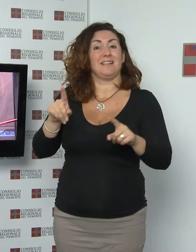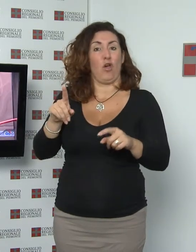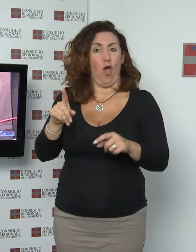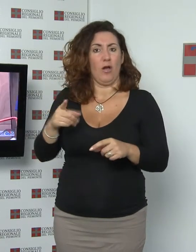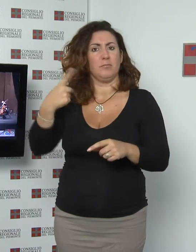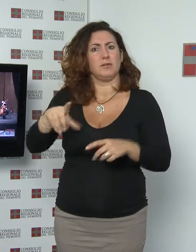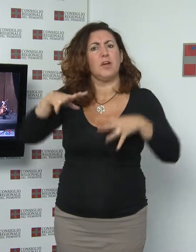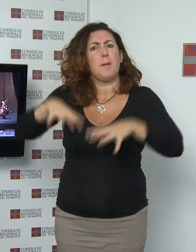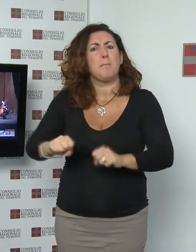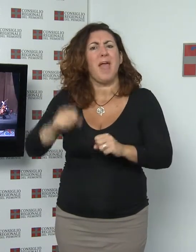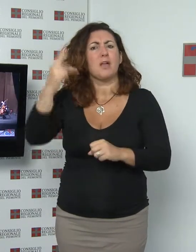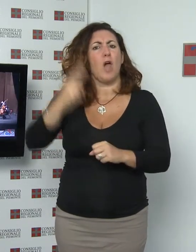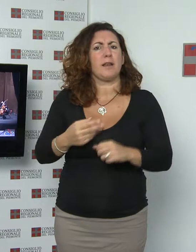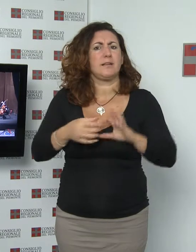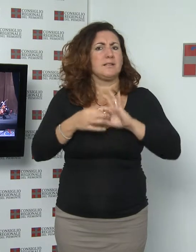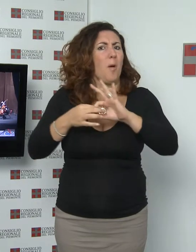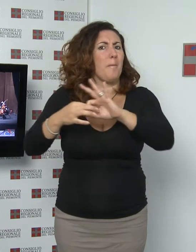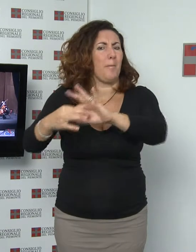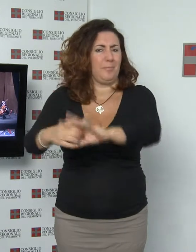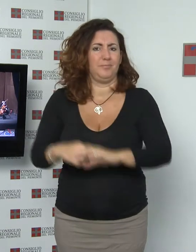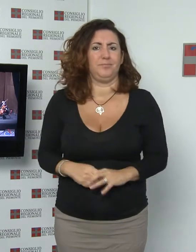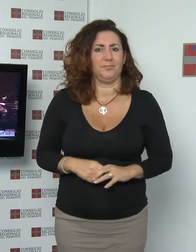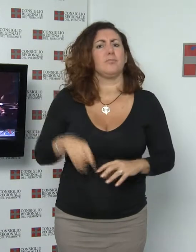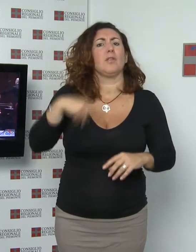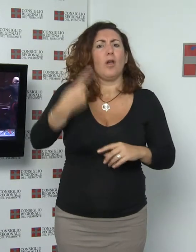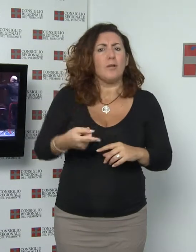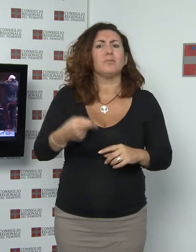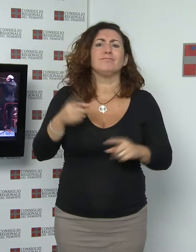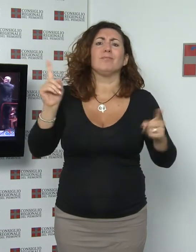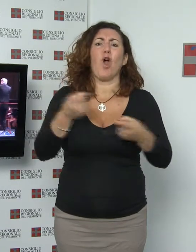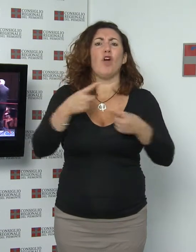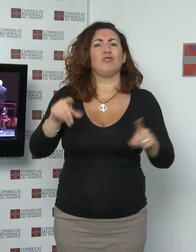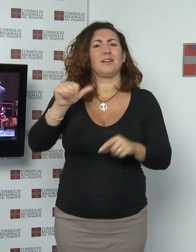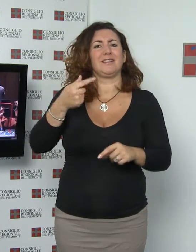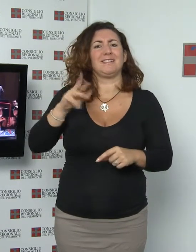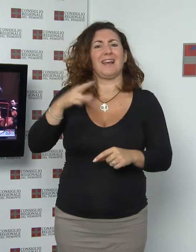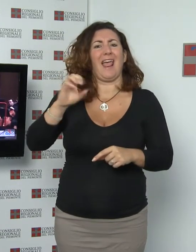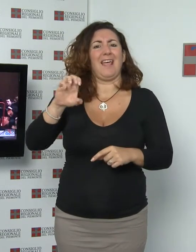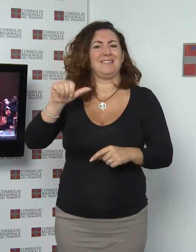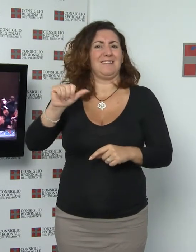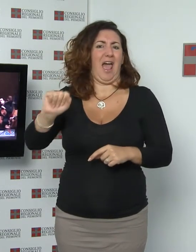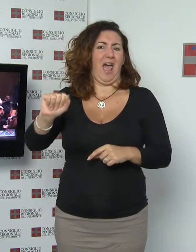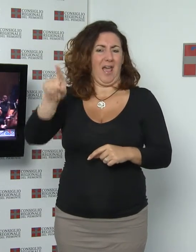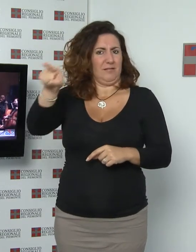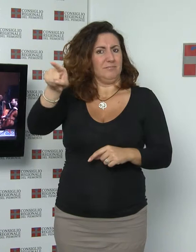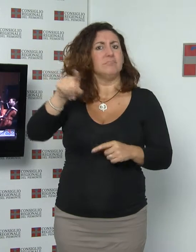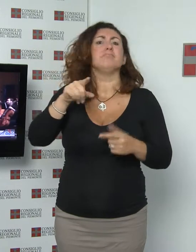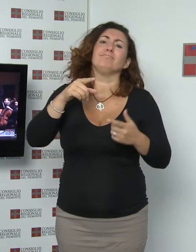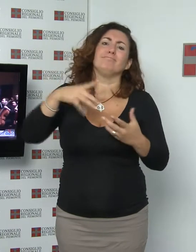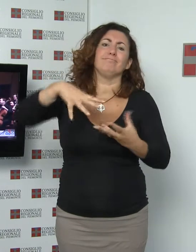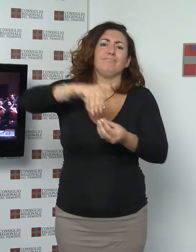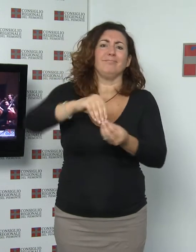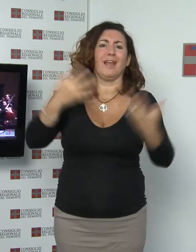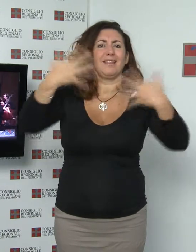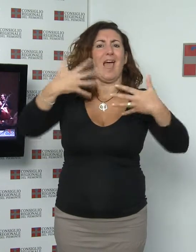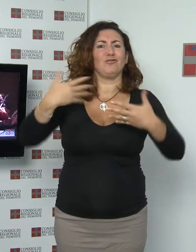artistico. E' seguito il concerto della Stresa Festival Orchestra diretta da Noseda che celebra il decimo anniversario della sua